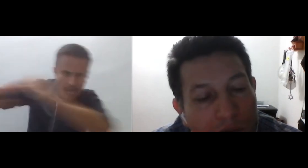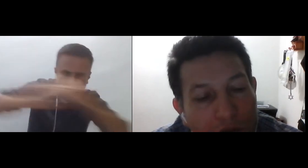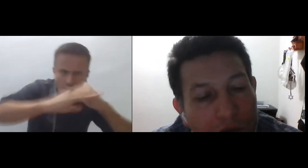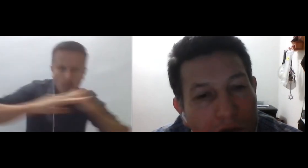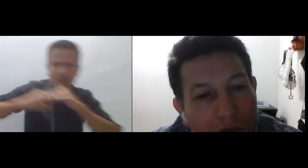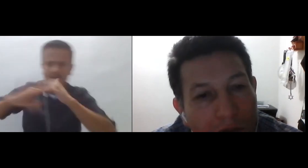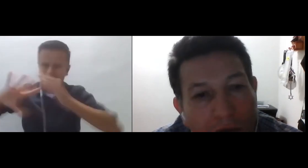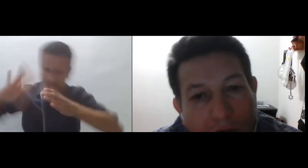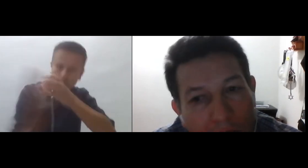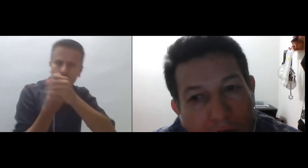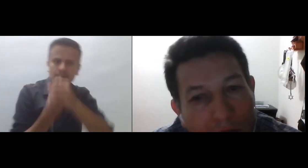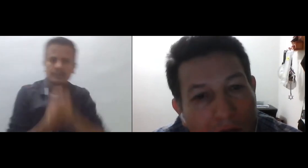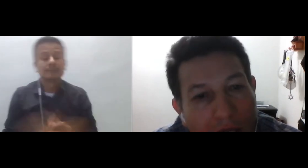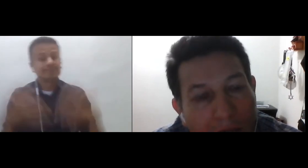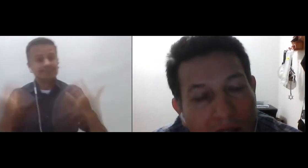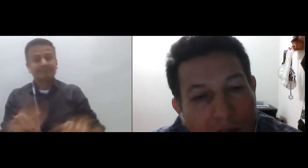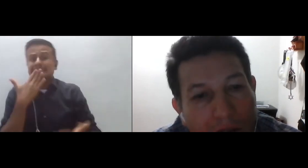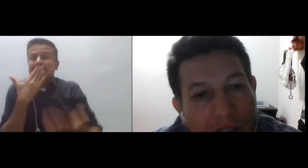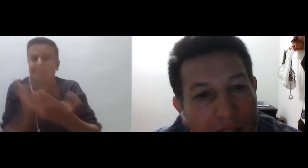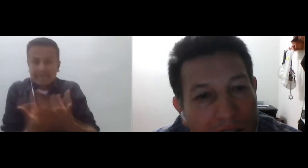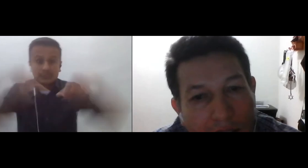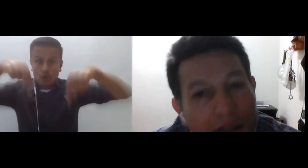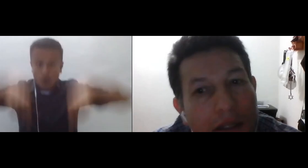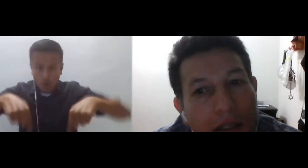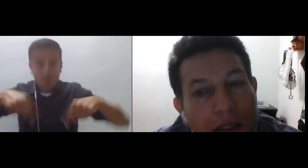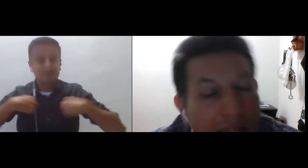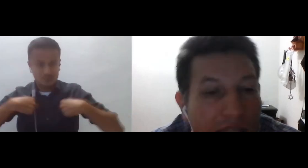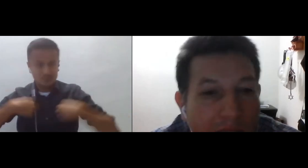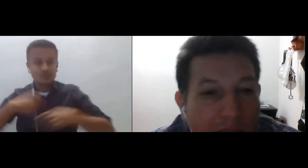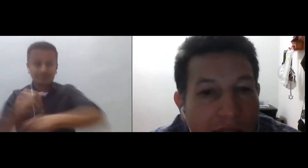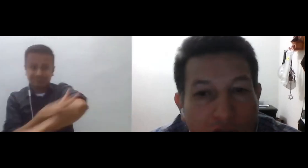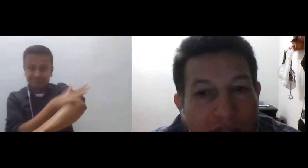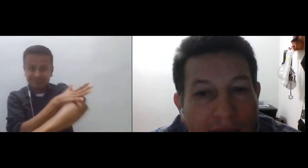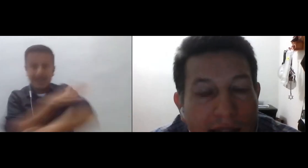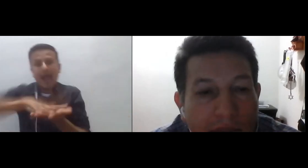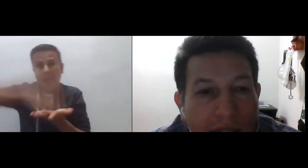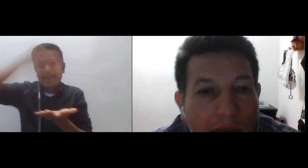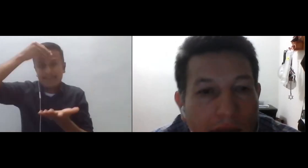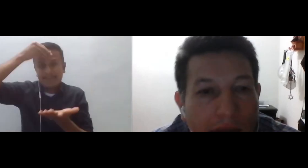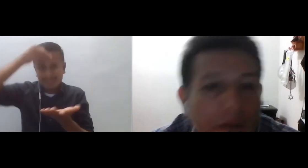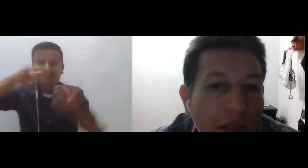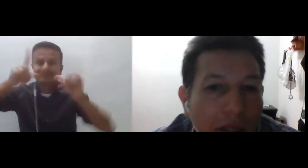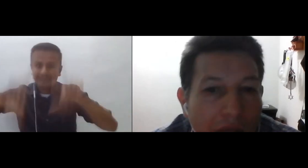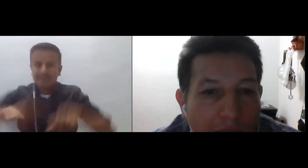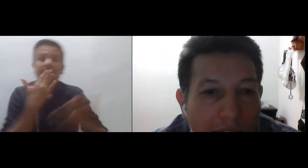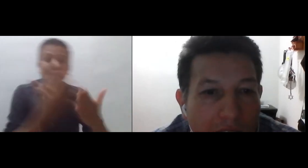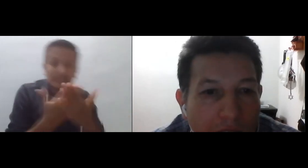conmovido por todo lo que he aprendido y espero que mucha gente también haya sentido. Ajá,